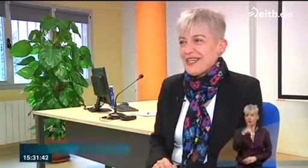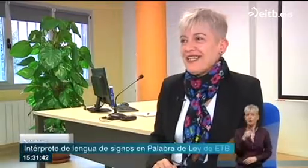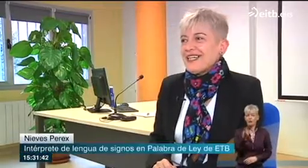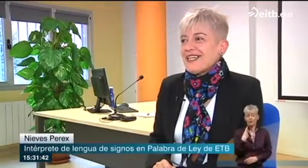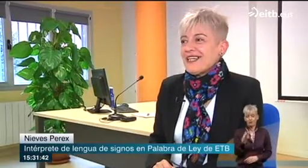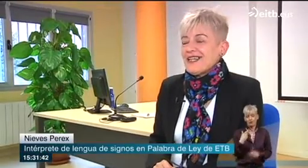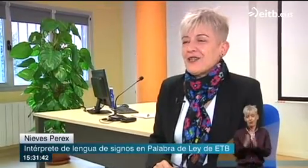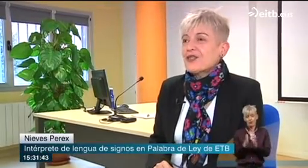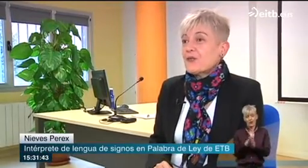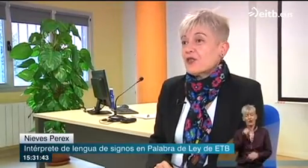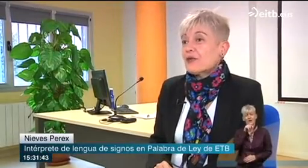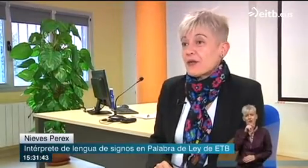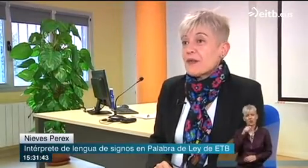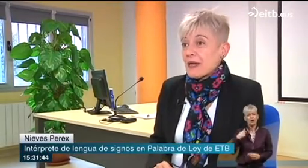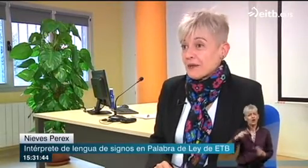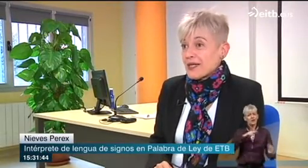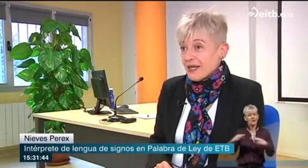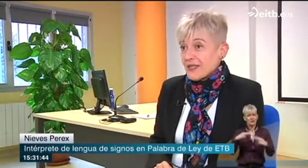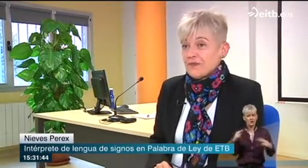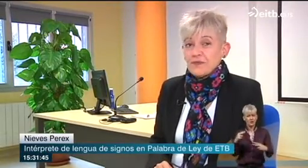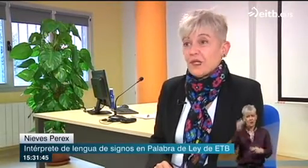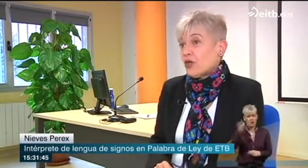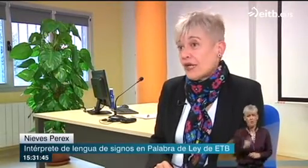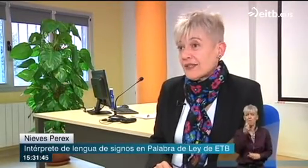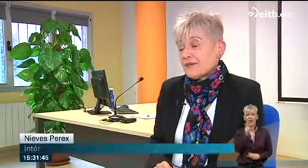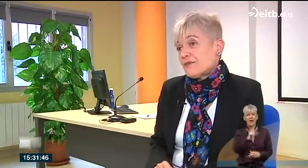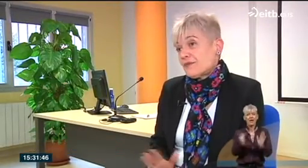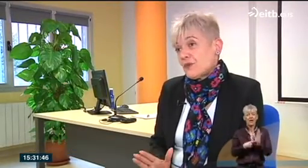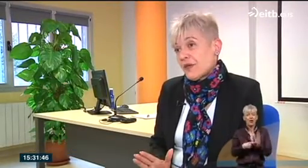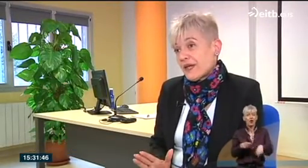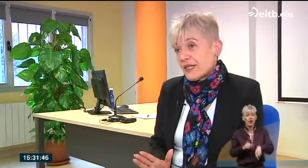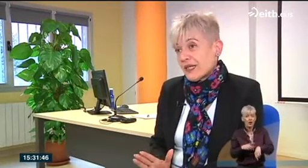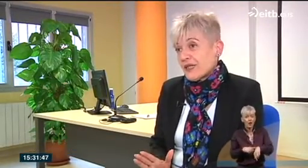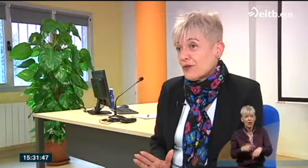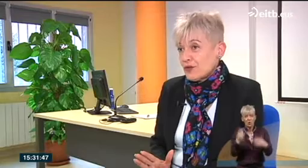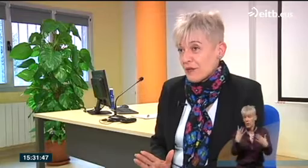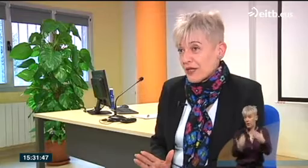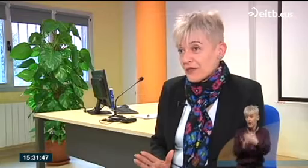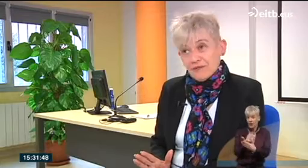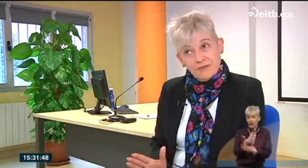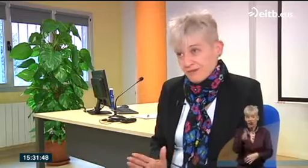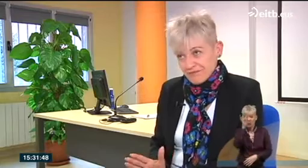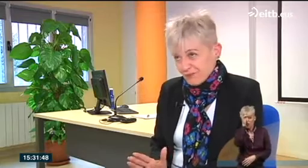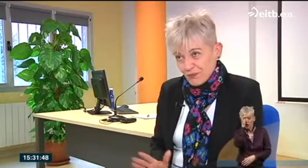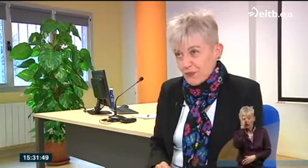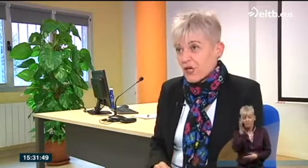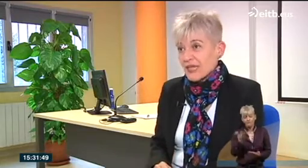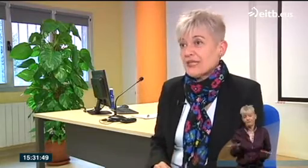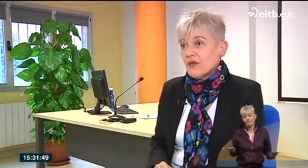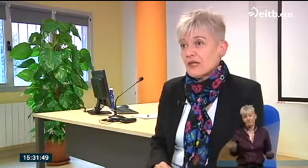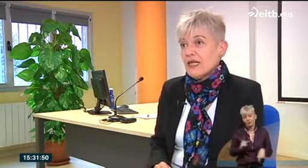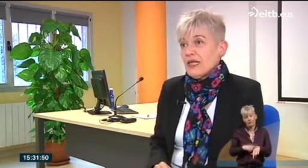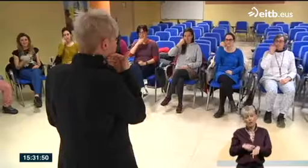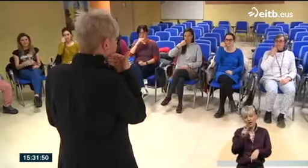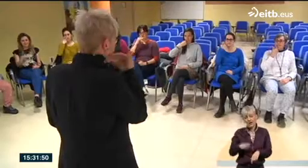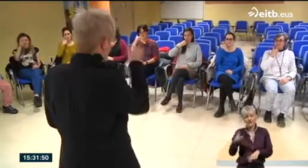ADTV, yo interpreto el programa de Palabra de Ley, hora, nueve de la mañana, un domingo. Muy poca